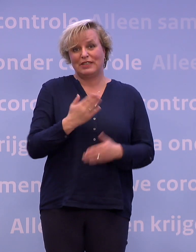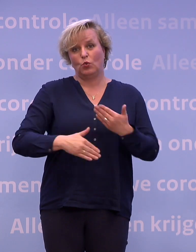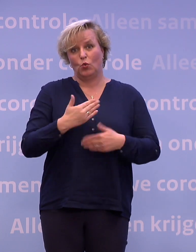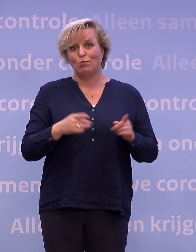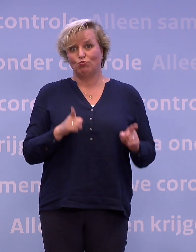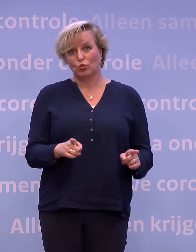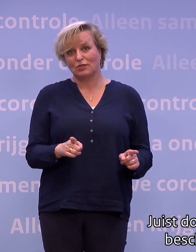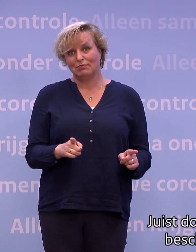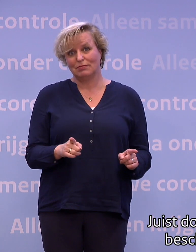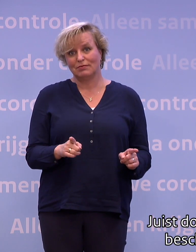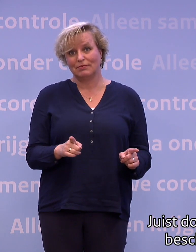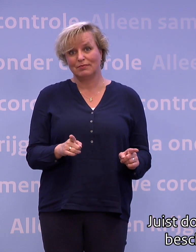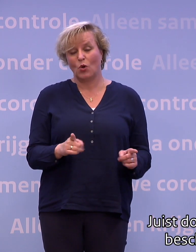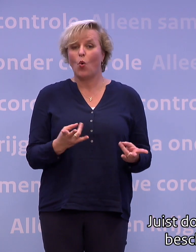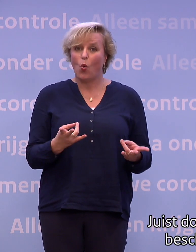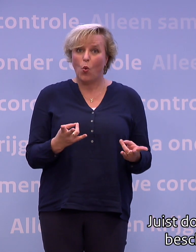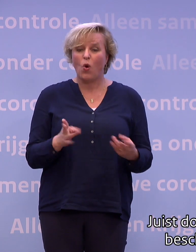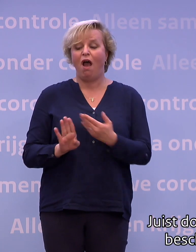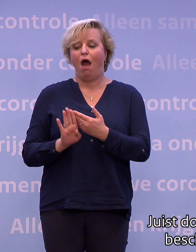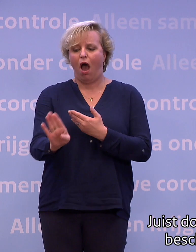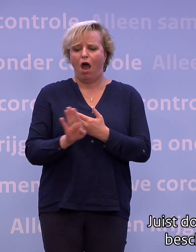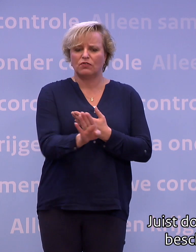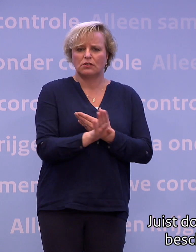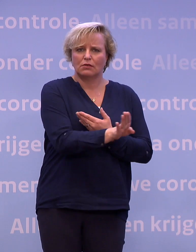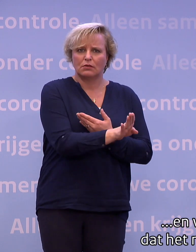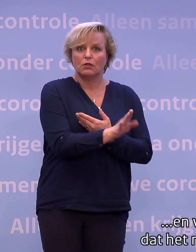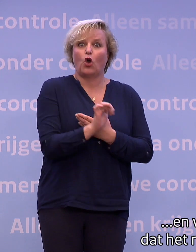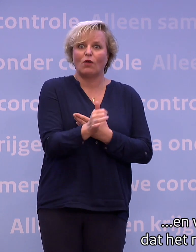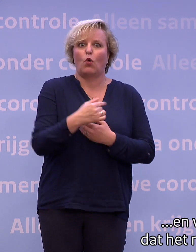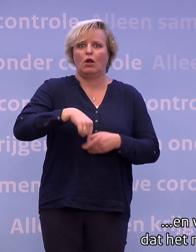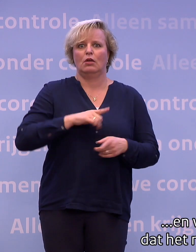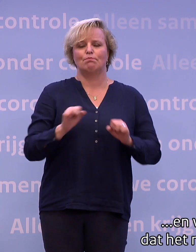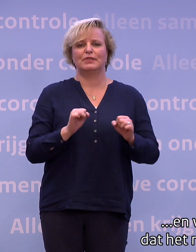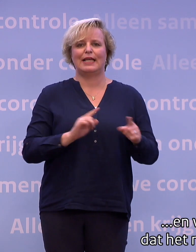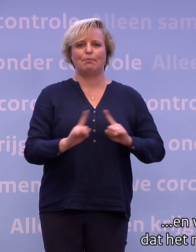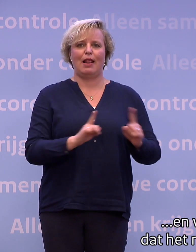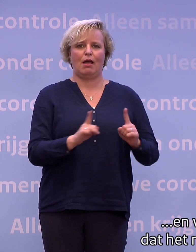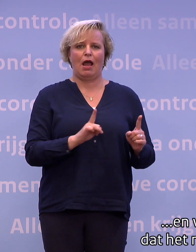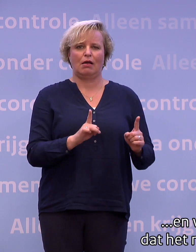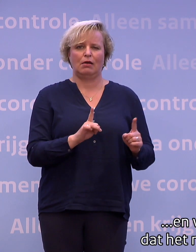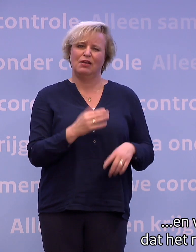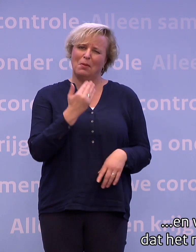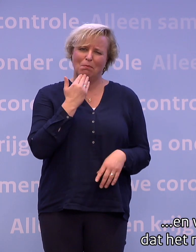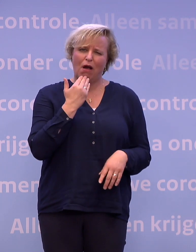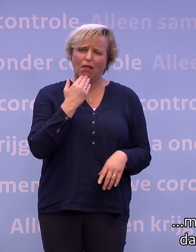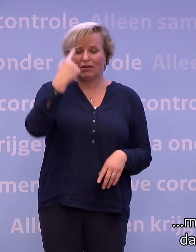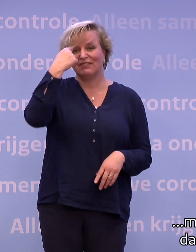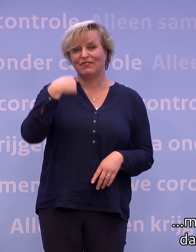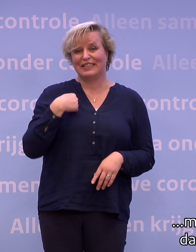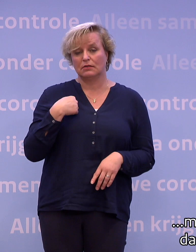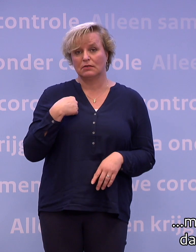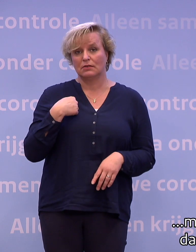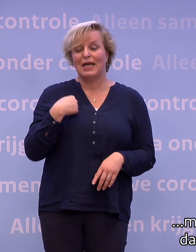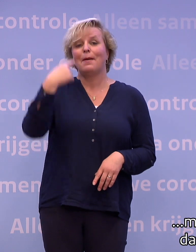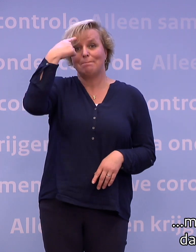Nog een keer. Juist door afstand te houden, beschermen we elkaar. En we weten inmiddels dat het niet altijd makkelijk is. Maar we weten ook